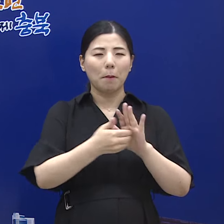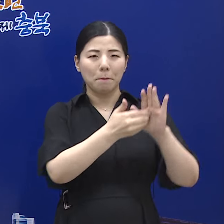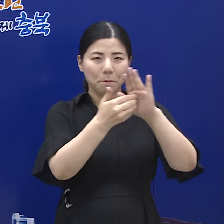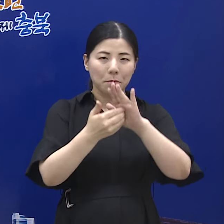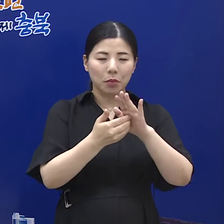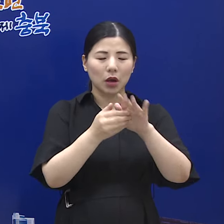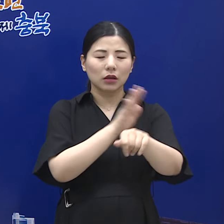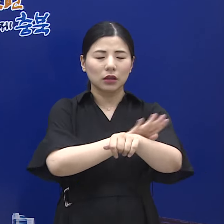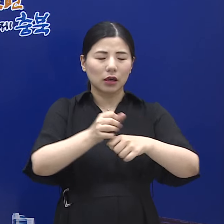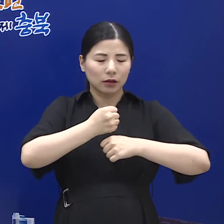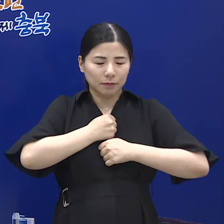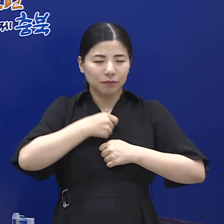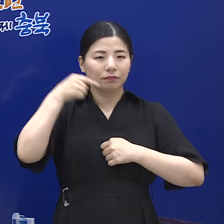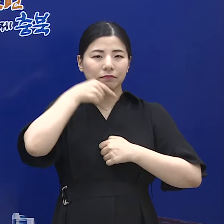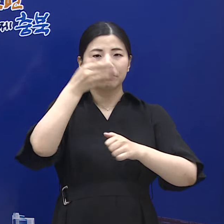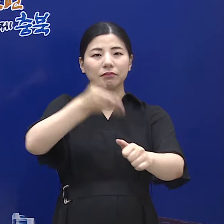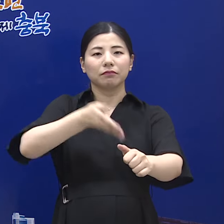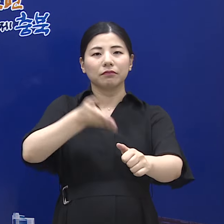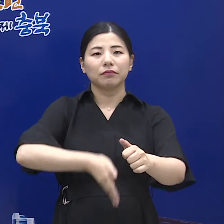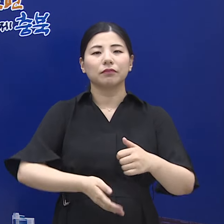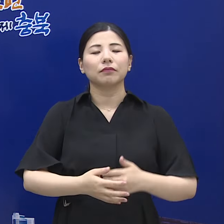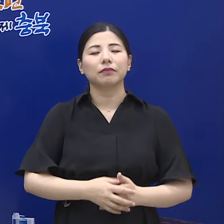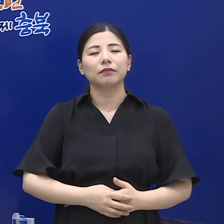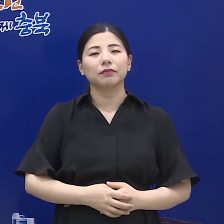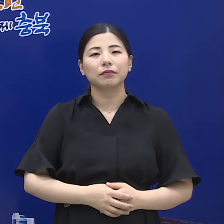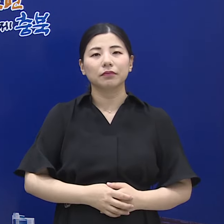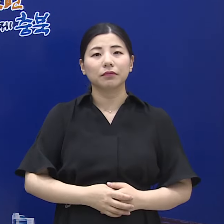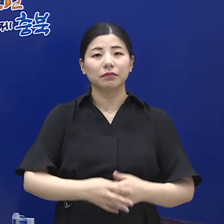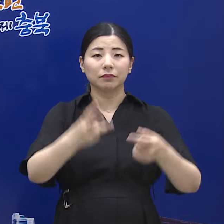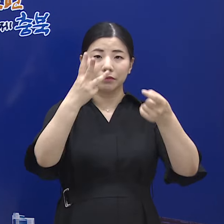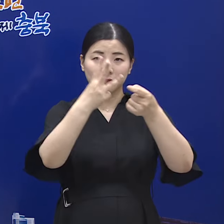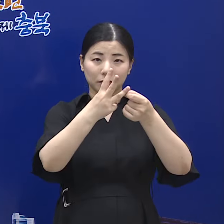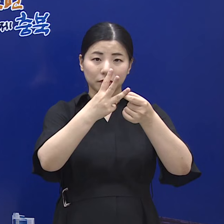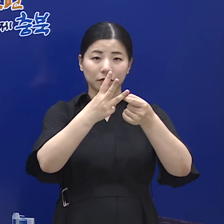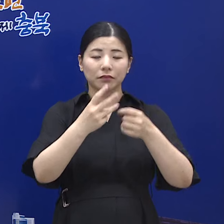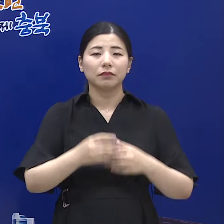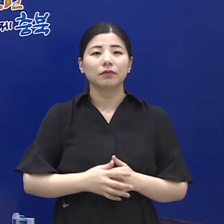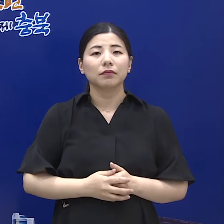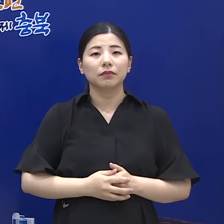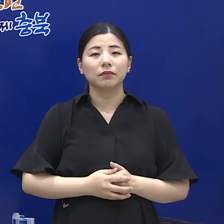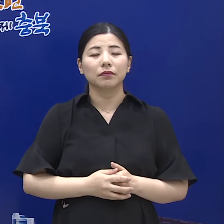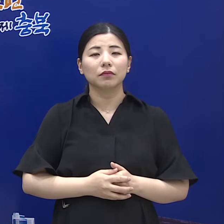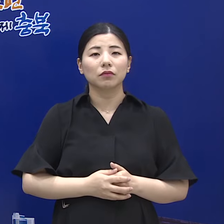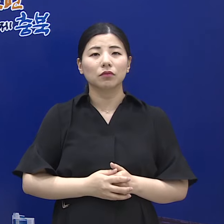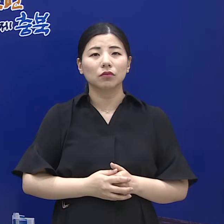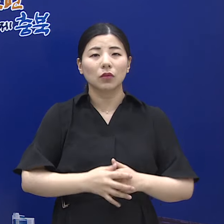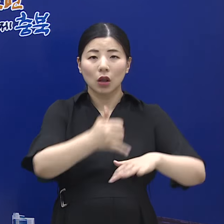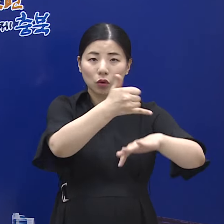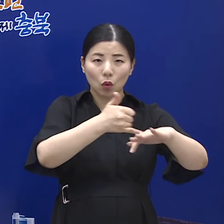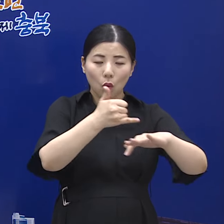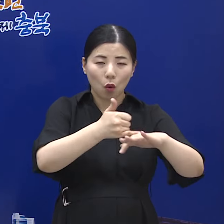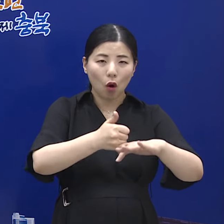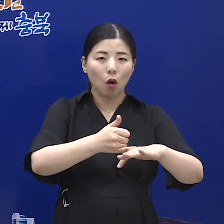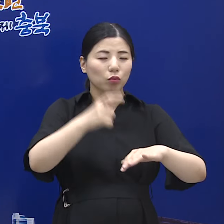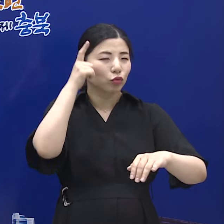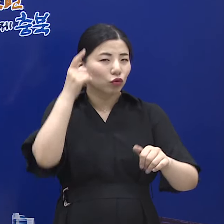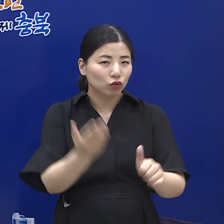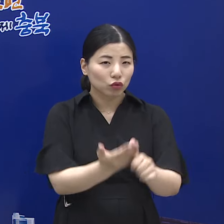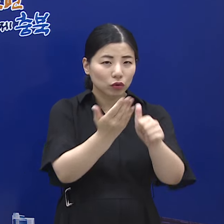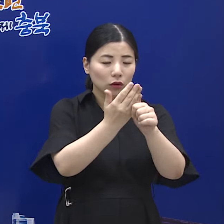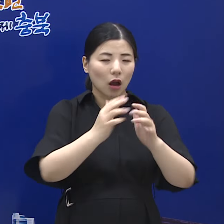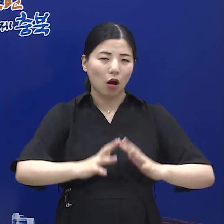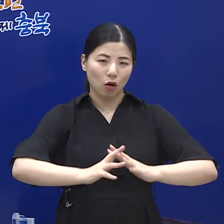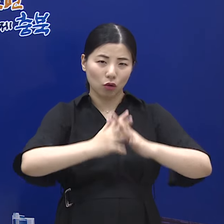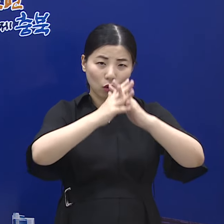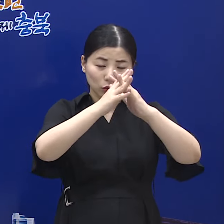철저히 준수해 주시기 바랍니다. 셋째, 농업, 축산, 건설, 건축